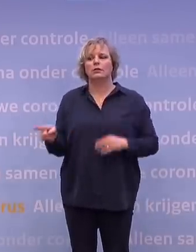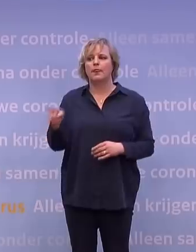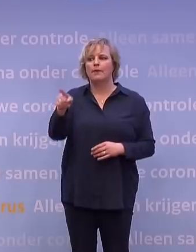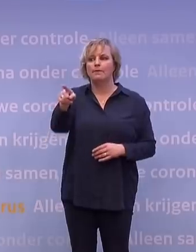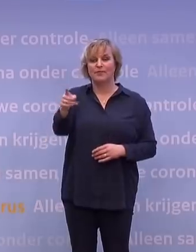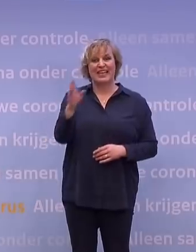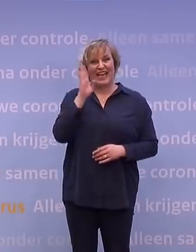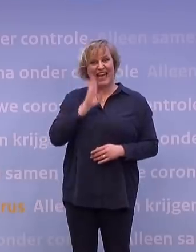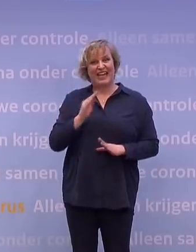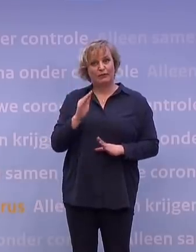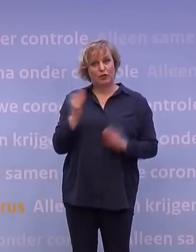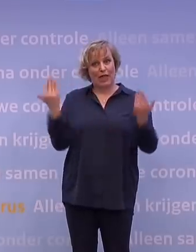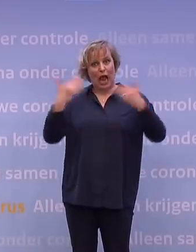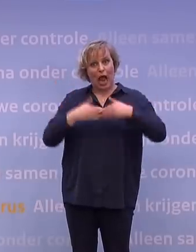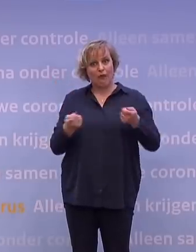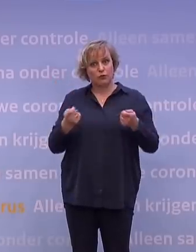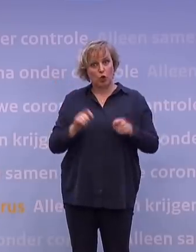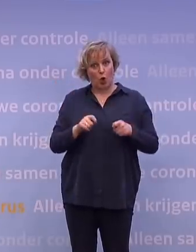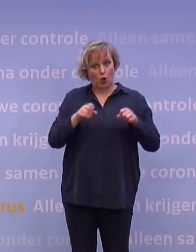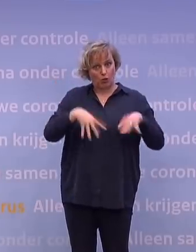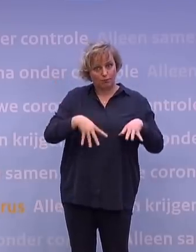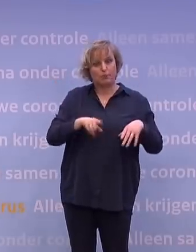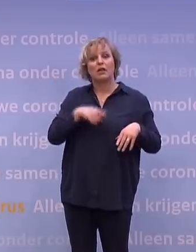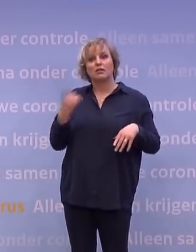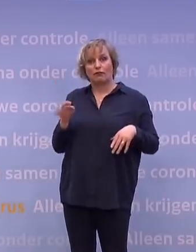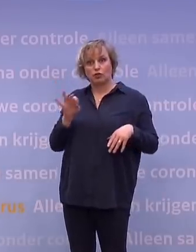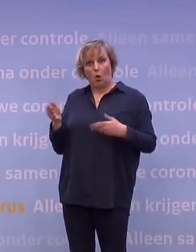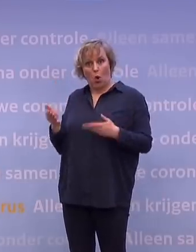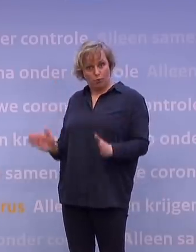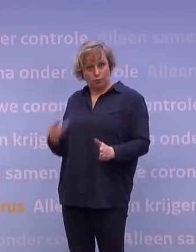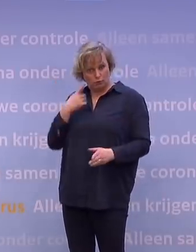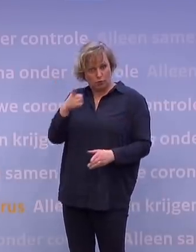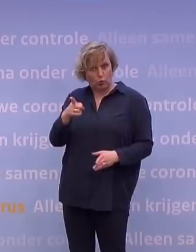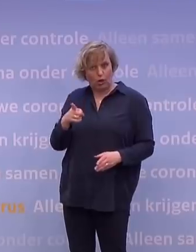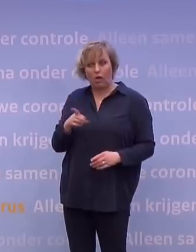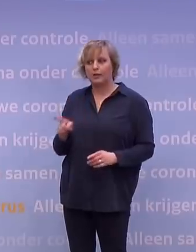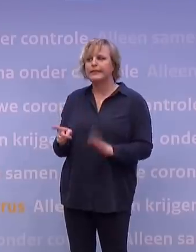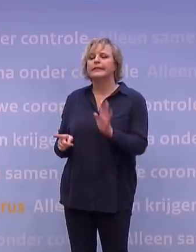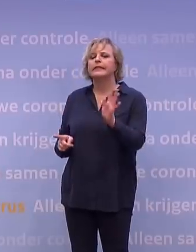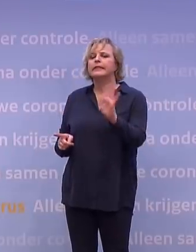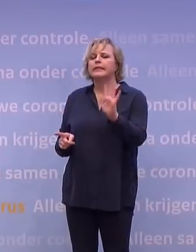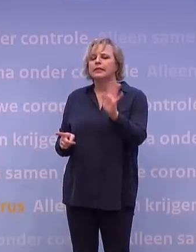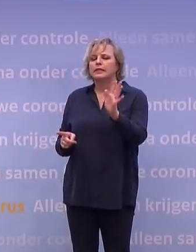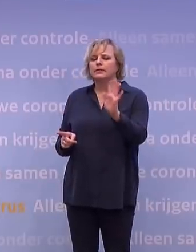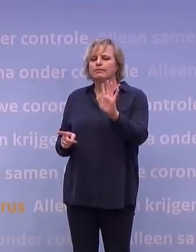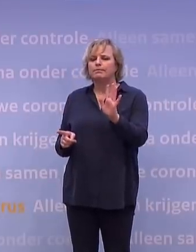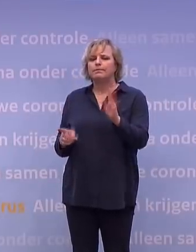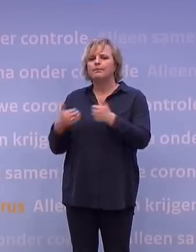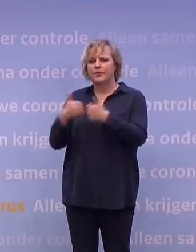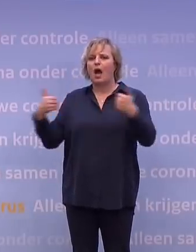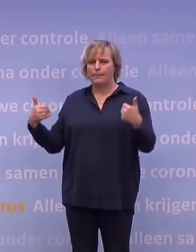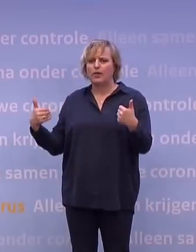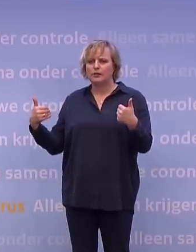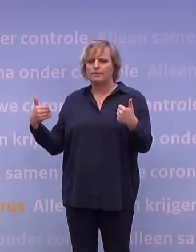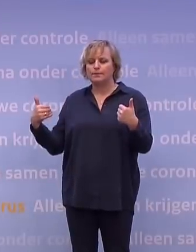avondklok afschaffen dan de scholen openen? Nee, sorry, zo werkt het niet. Je hebt aan de ene kant, dan moet je echt een Berlijnse muur tussen zetten. Aan de ene kant heb je,